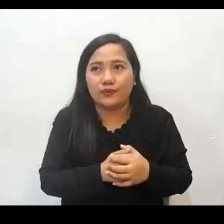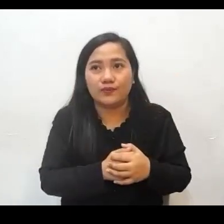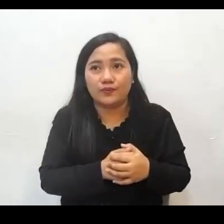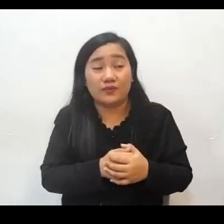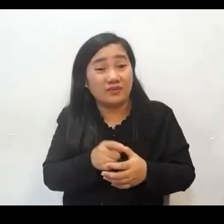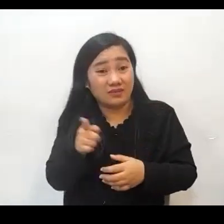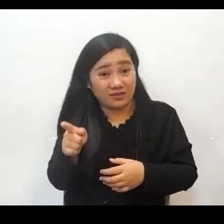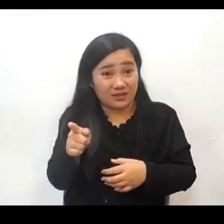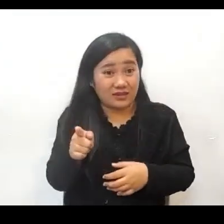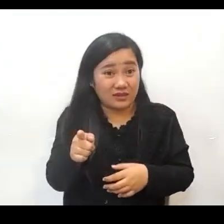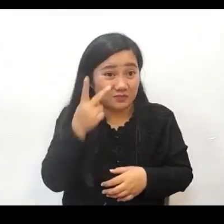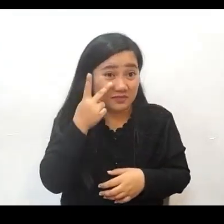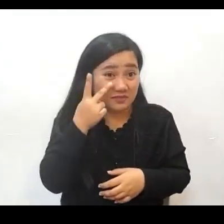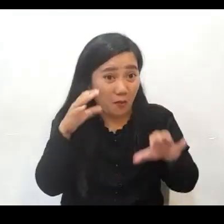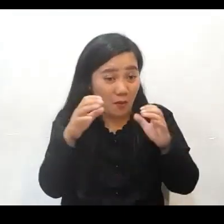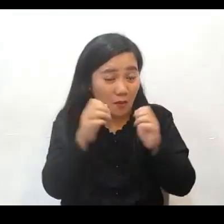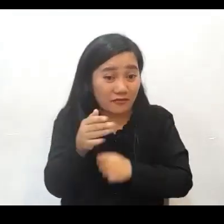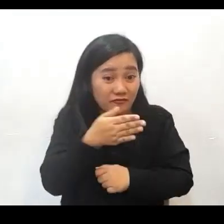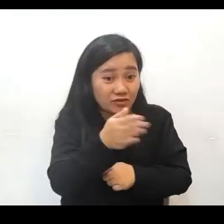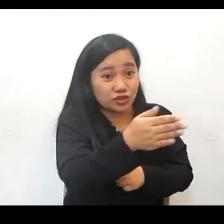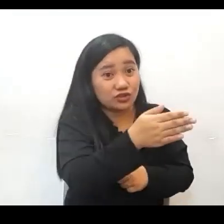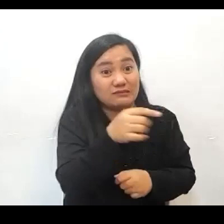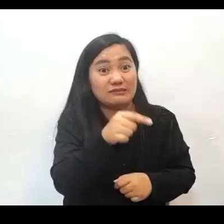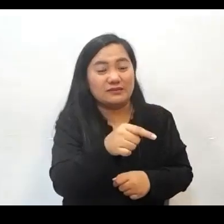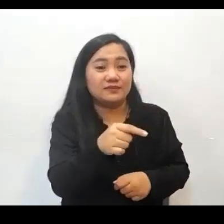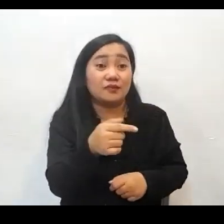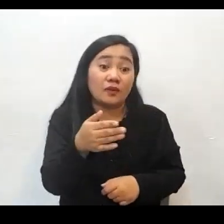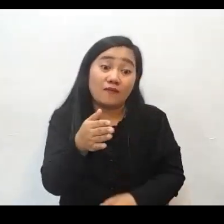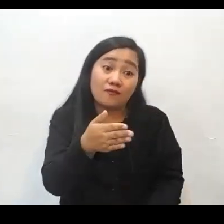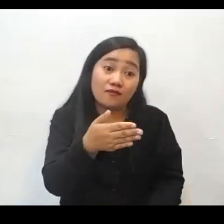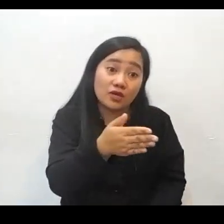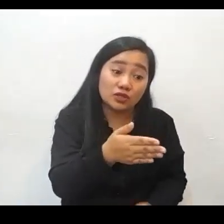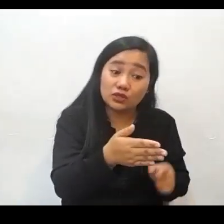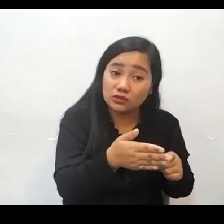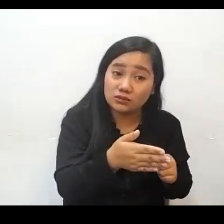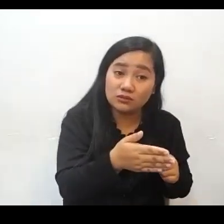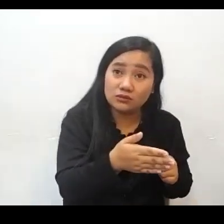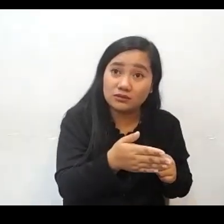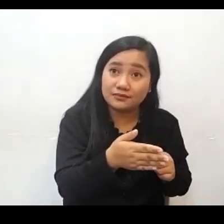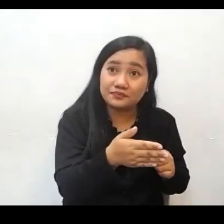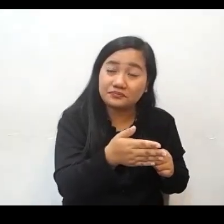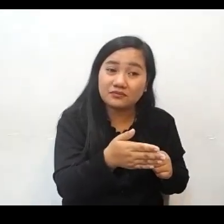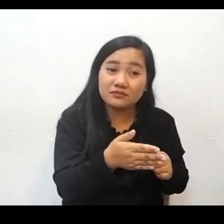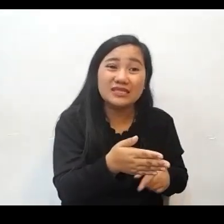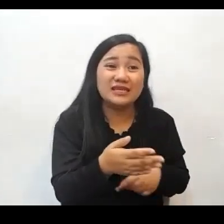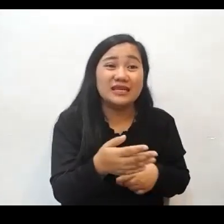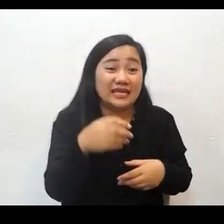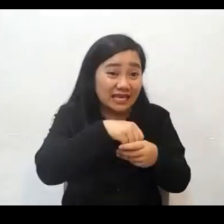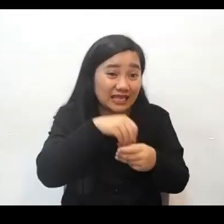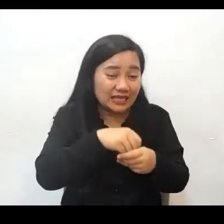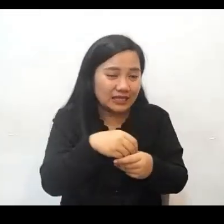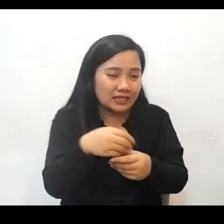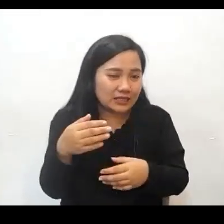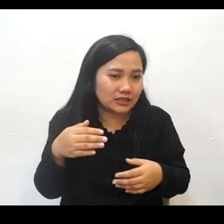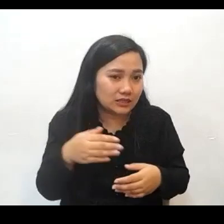sorted. Kaya kahit yung isda po na nakatira sa dagat, yung loob po nito ay hindi maalat. So we have to remember, even though we are